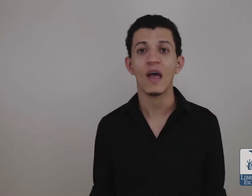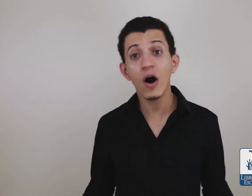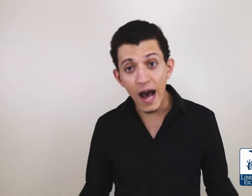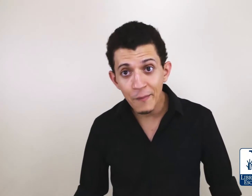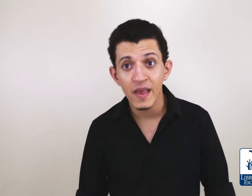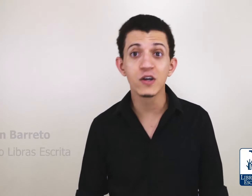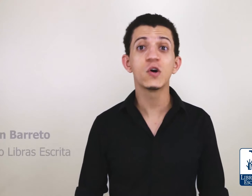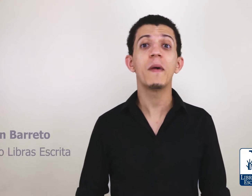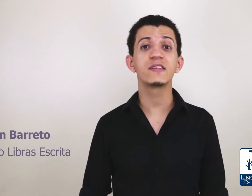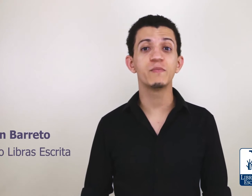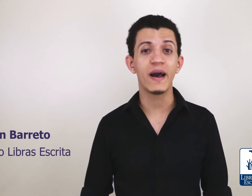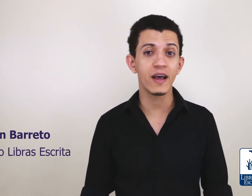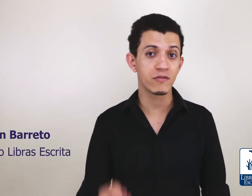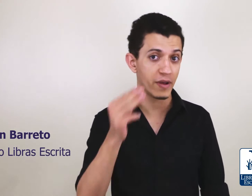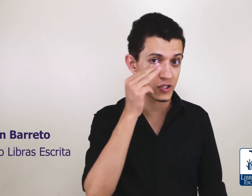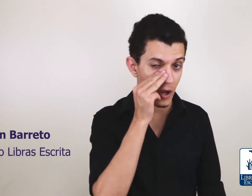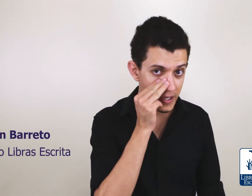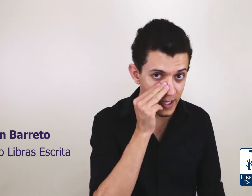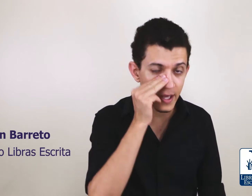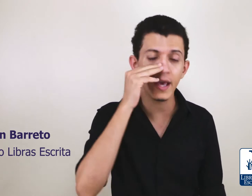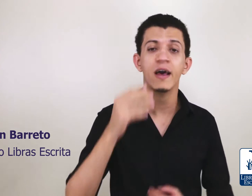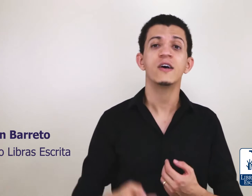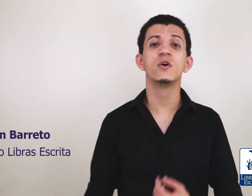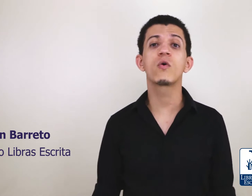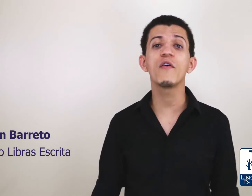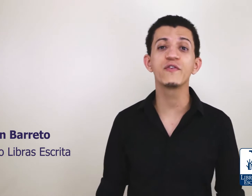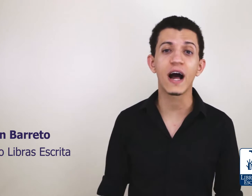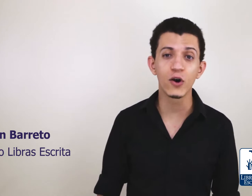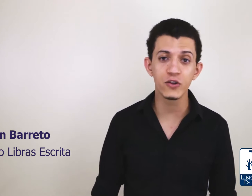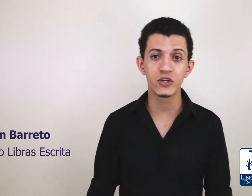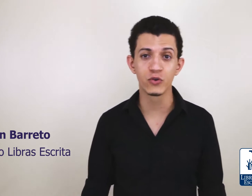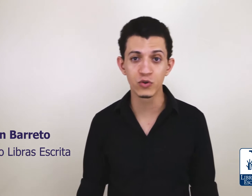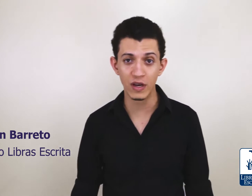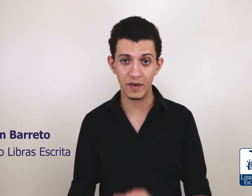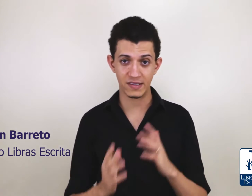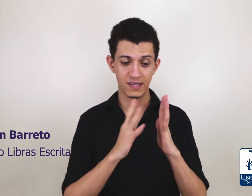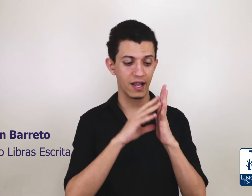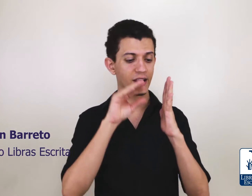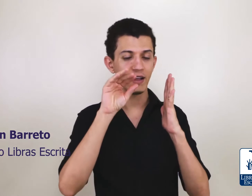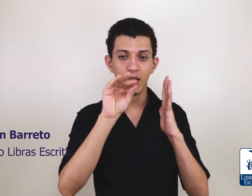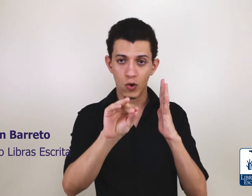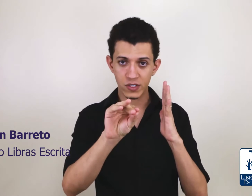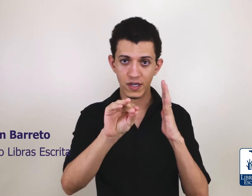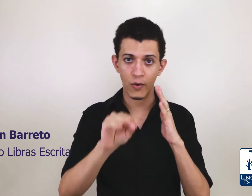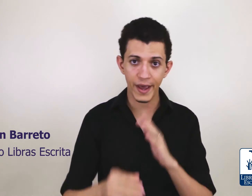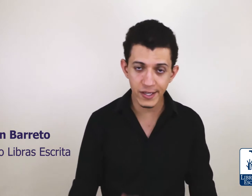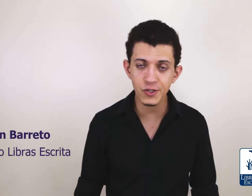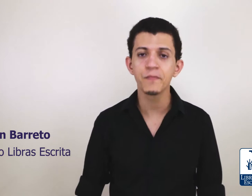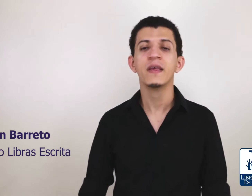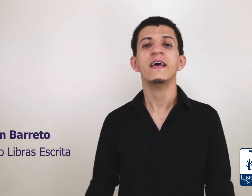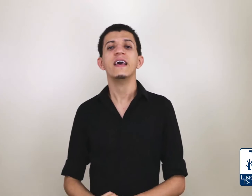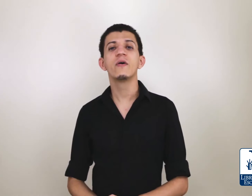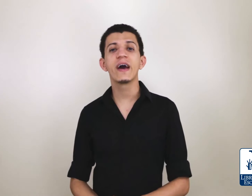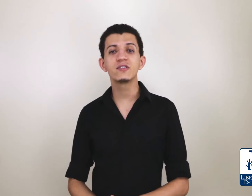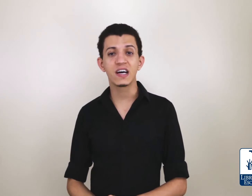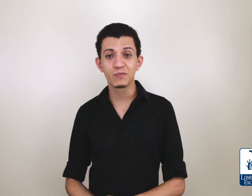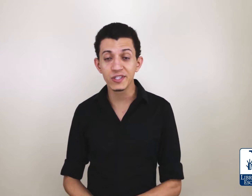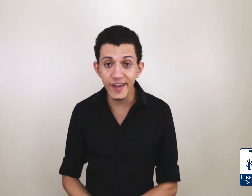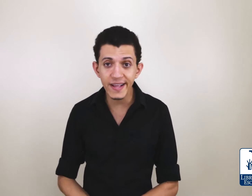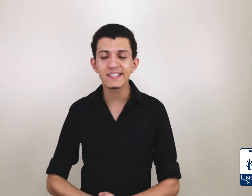Olá, eu sou o Matos Barreto, meu sinal é este daqui, sou co-fundador do Instituto Libras Escrita, cujo sinal é este, e eu quero te dar as boas-vindas